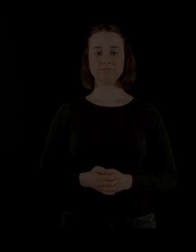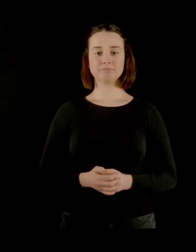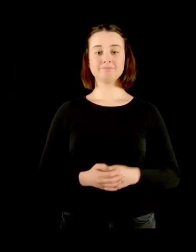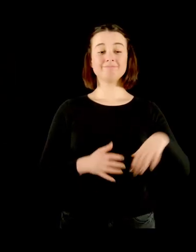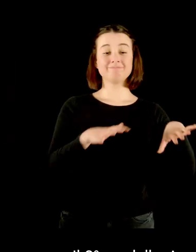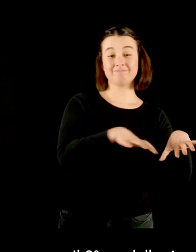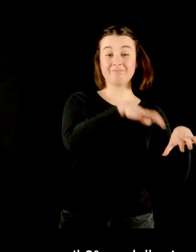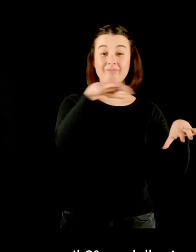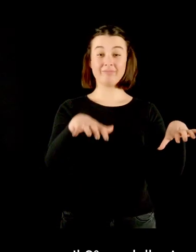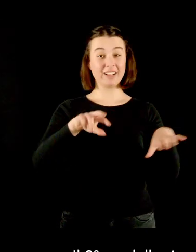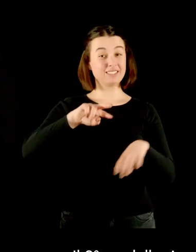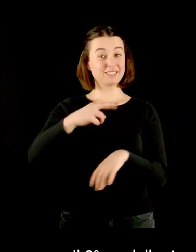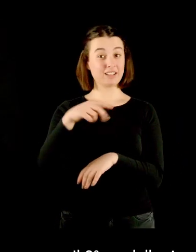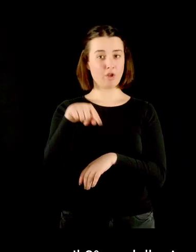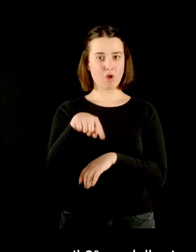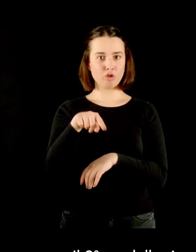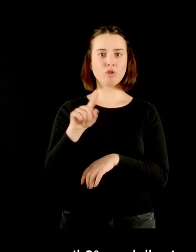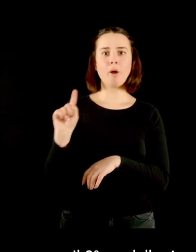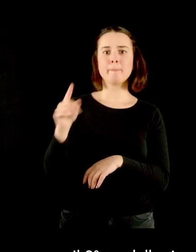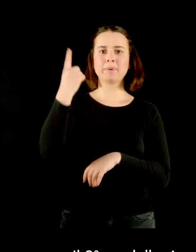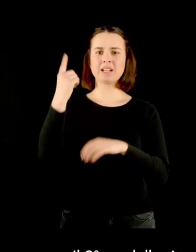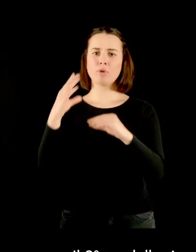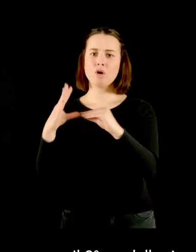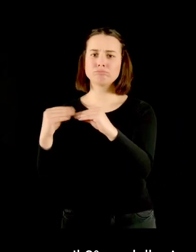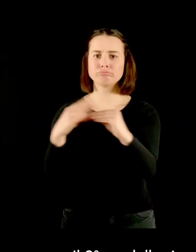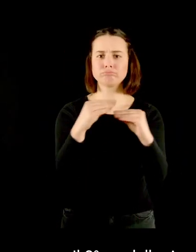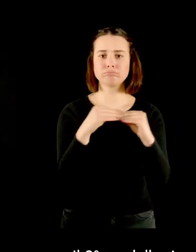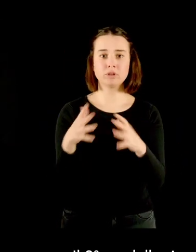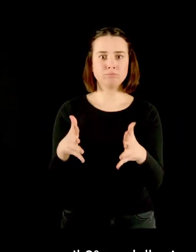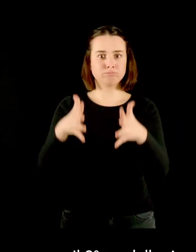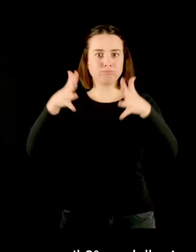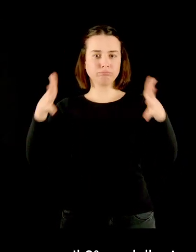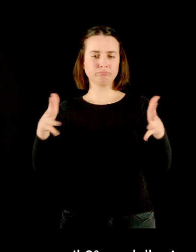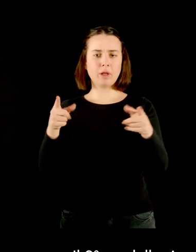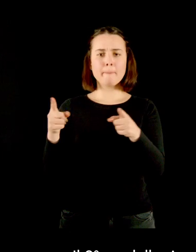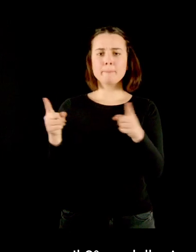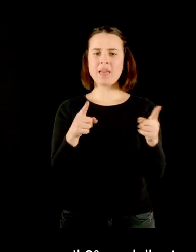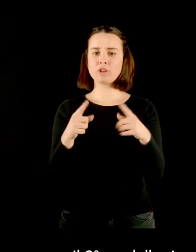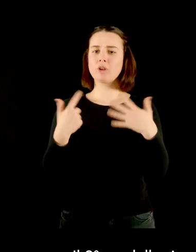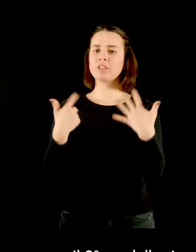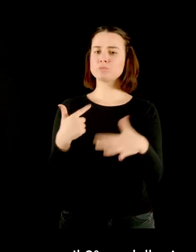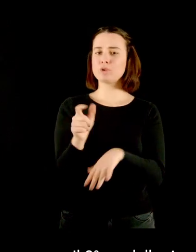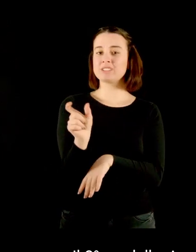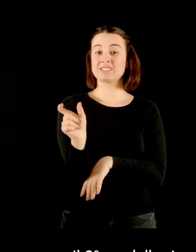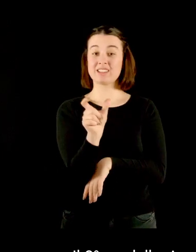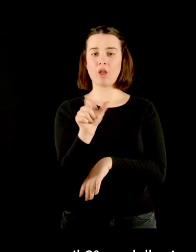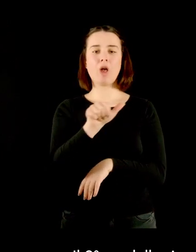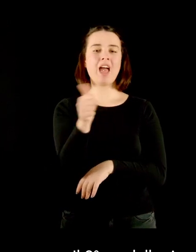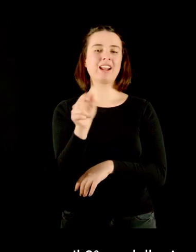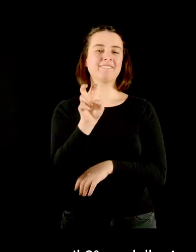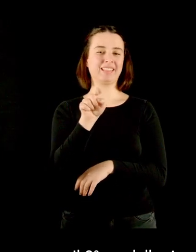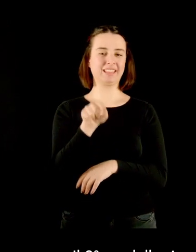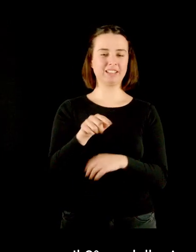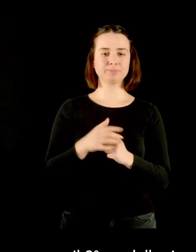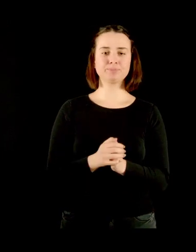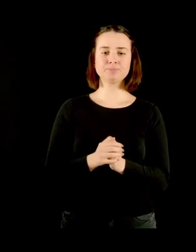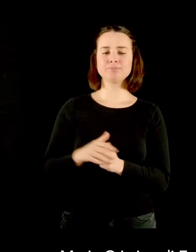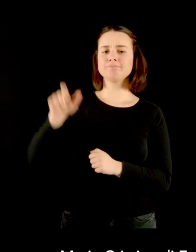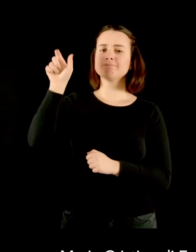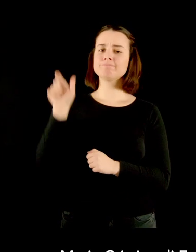Il secondo modello riporta il primo cantiere di ampliamento risalente agli anni 20 del XVII secolo.